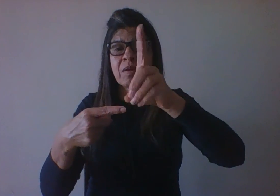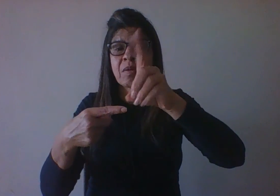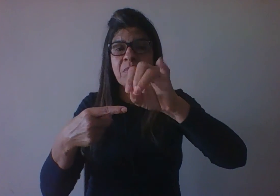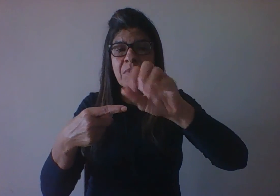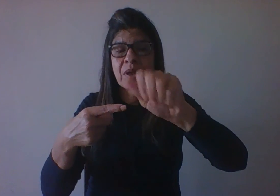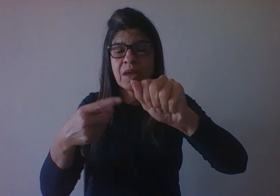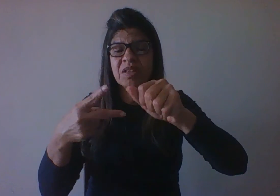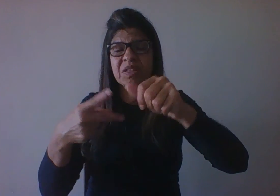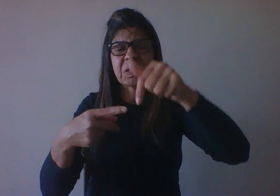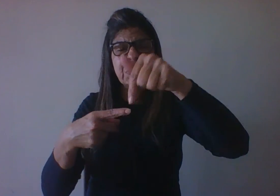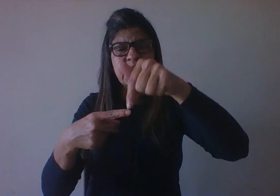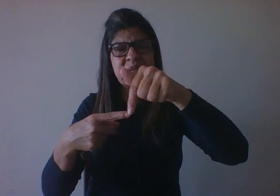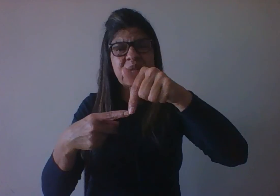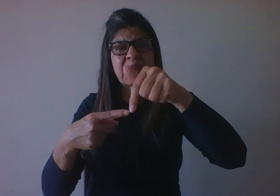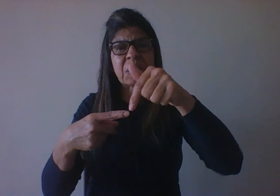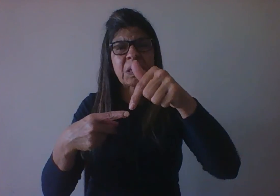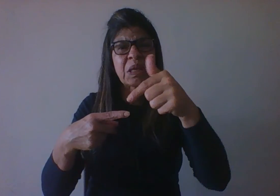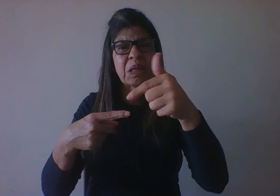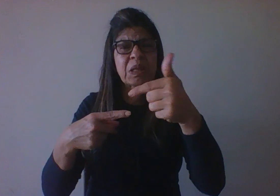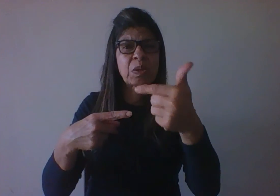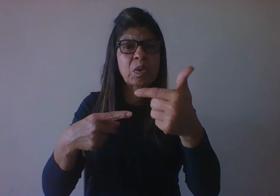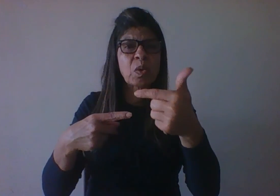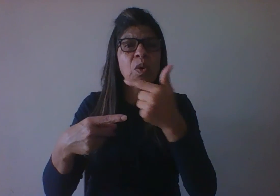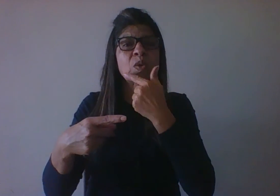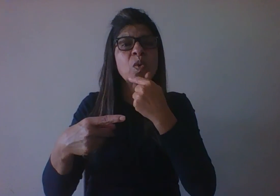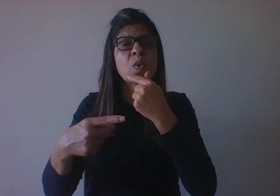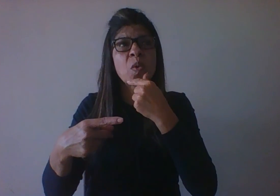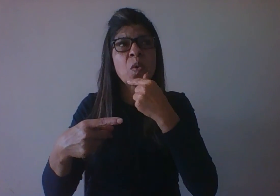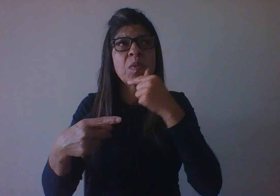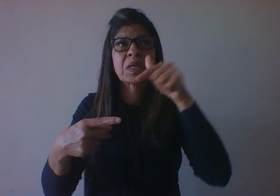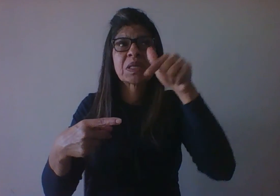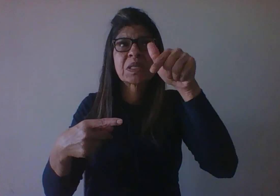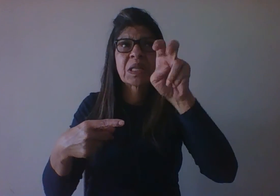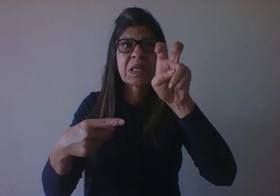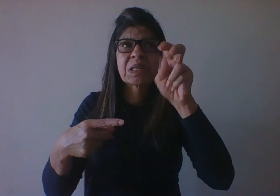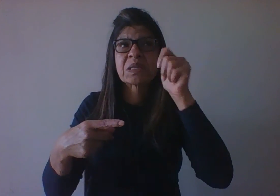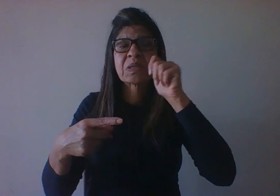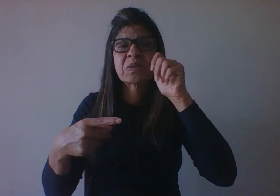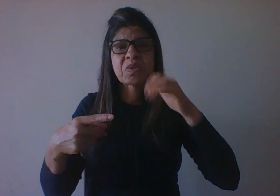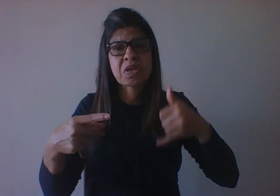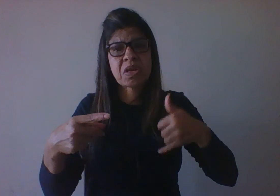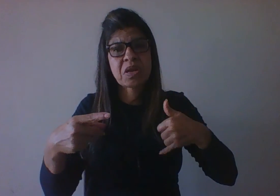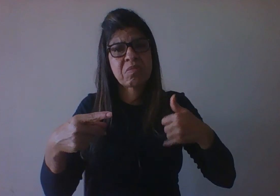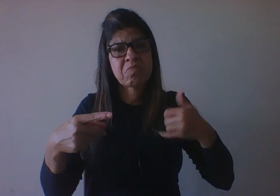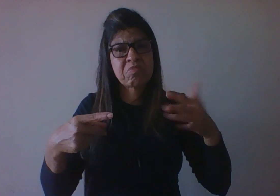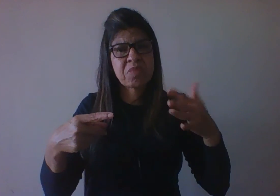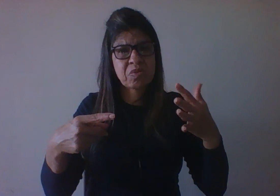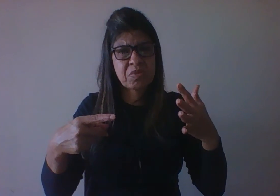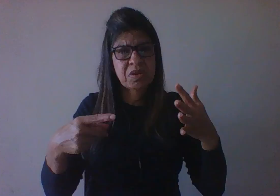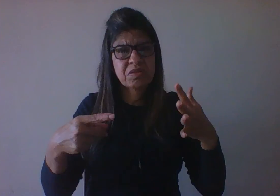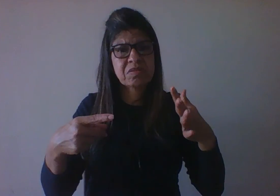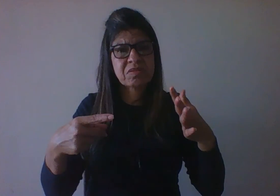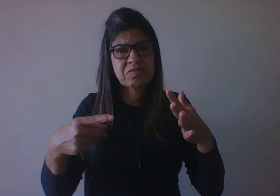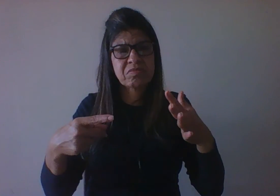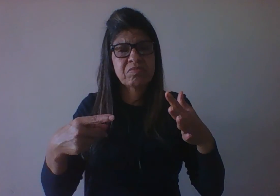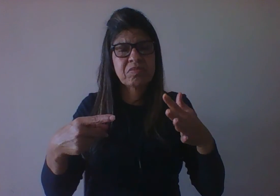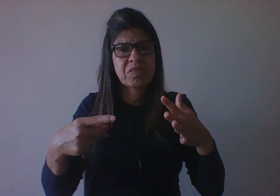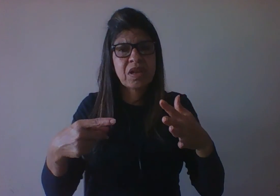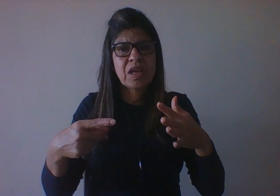75 anos para as mulheres. essa expectativa de vida vem crescendo na década de